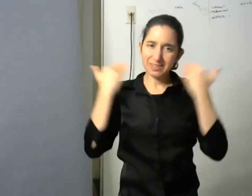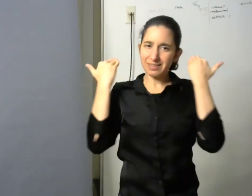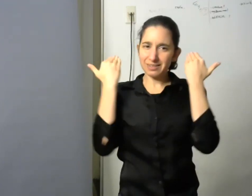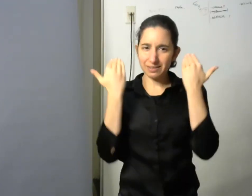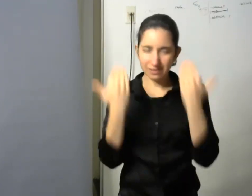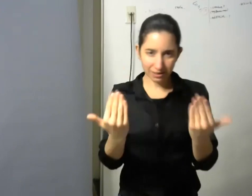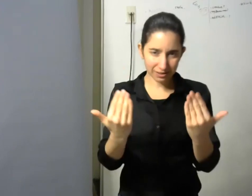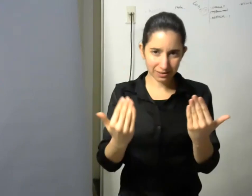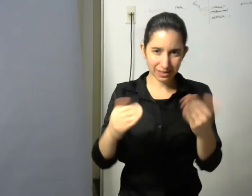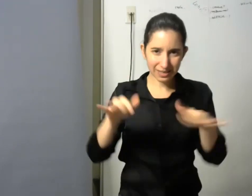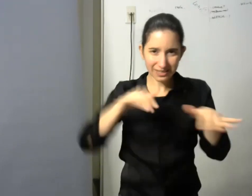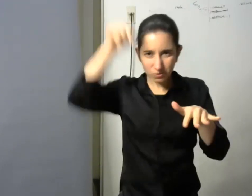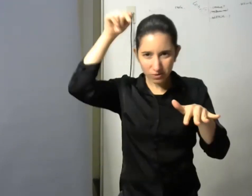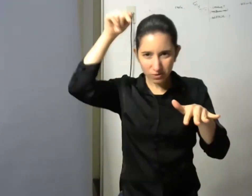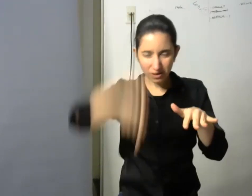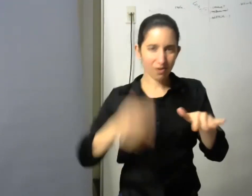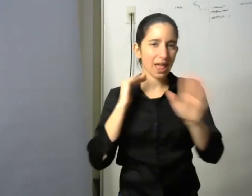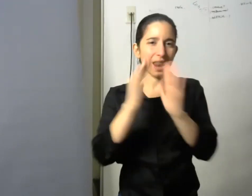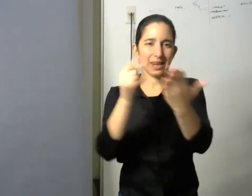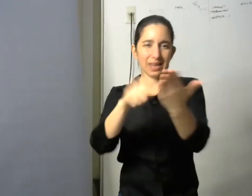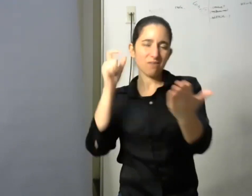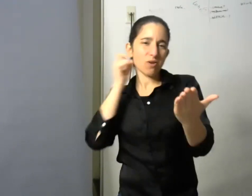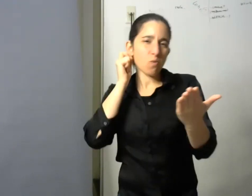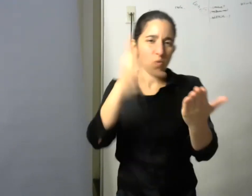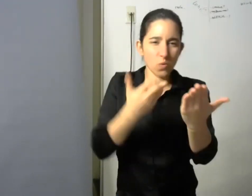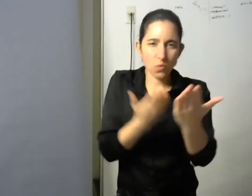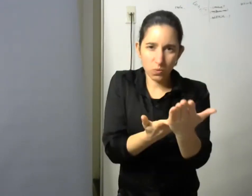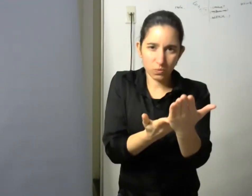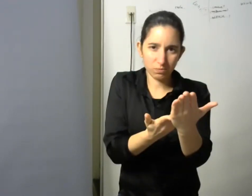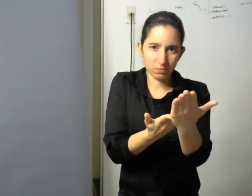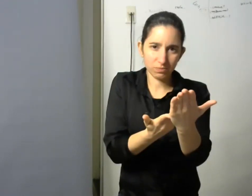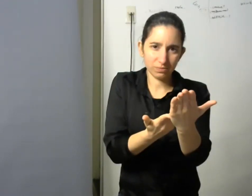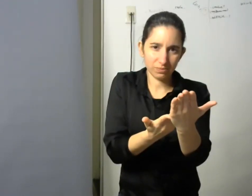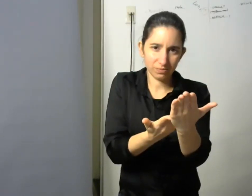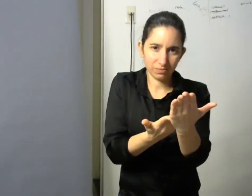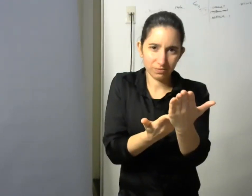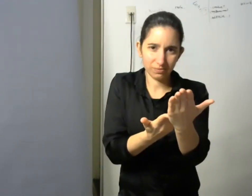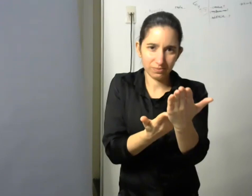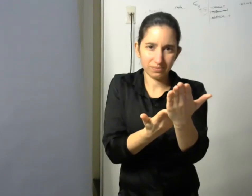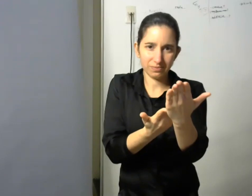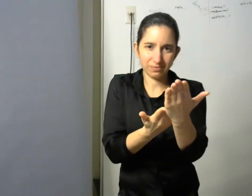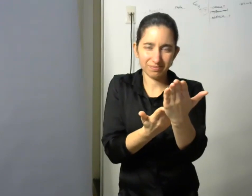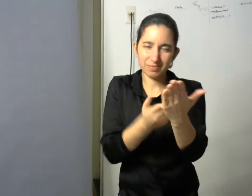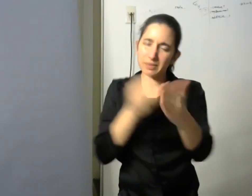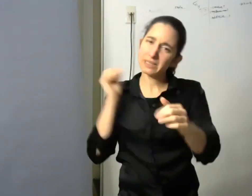podido lograrlo porque realmente fue una trayectoria que con este libro